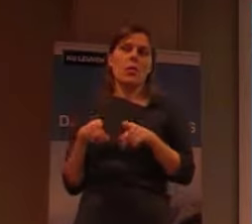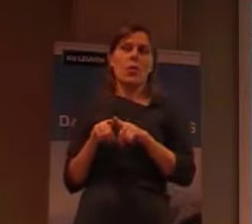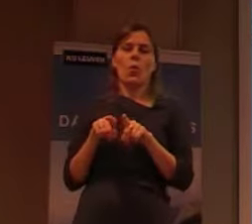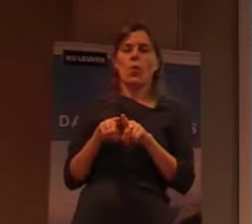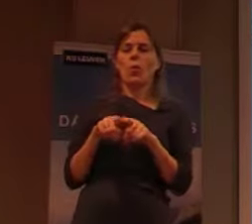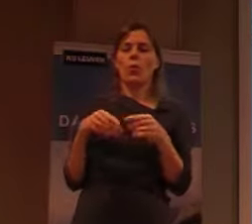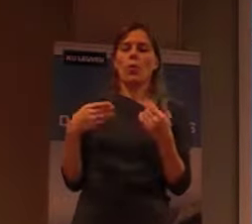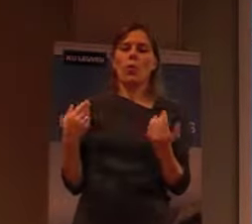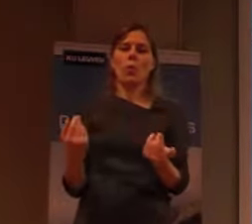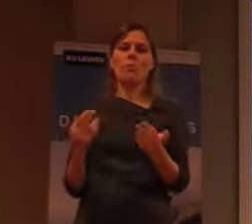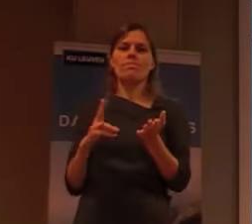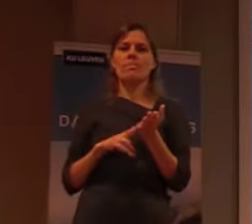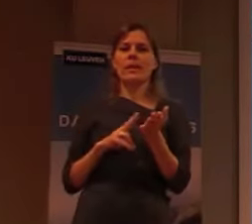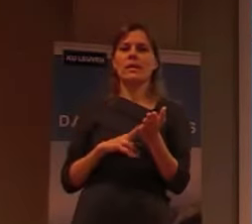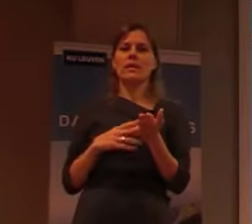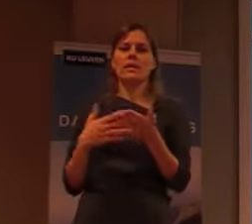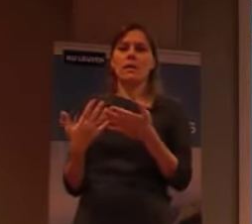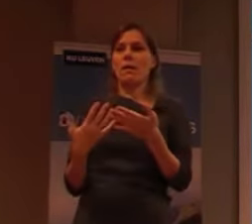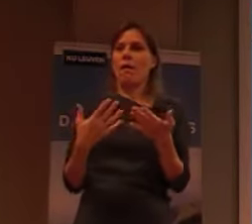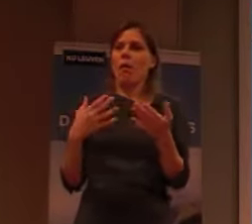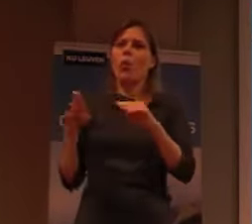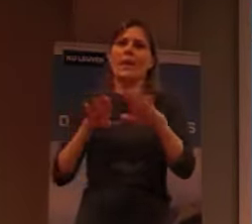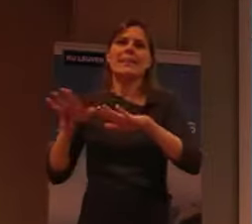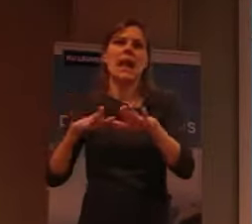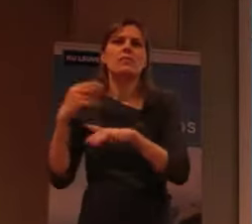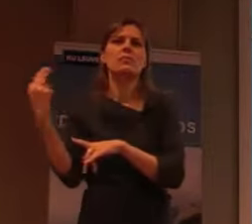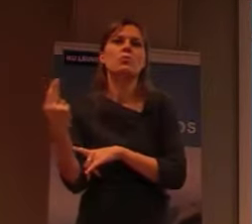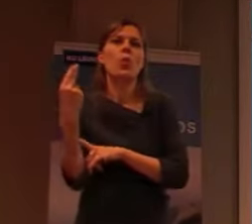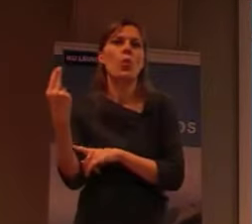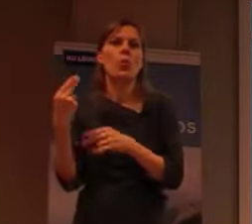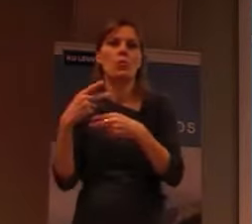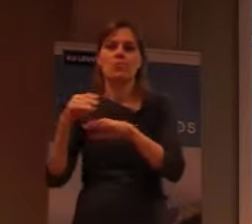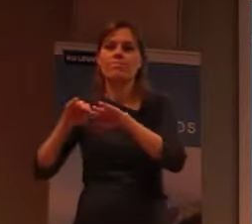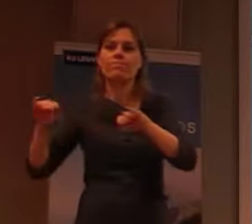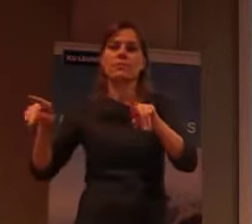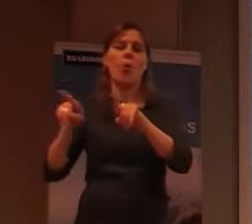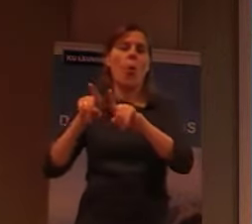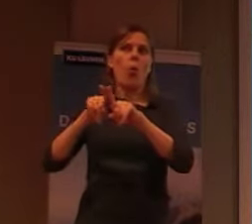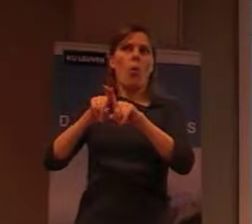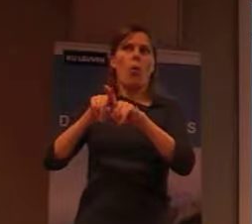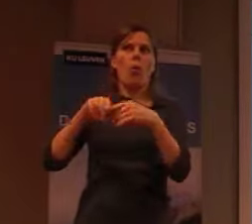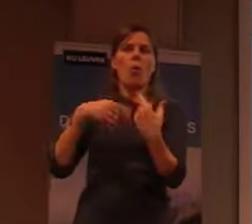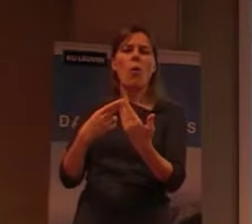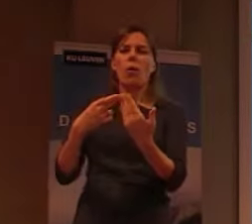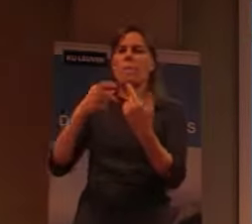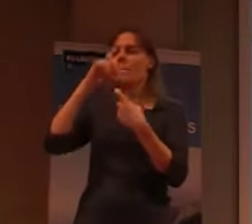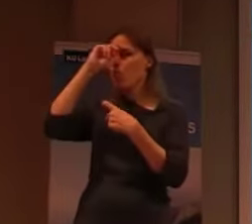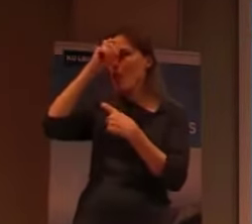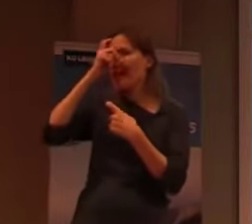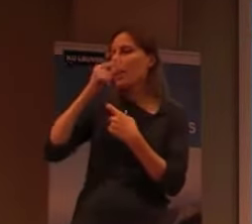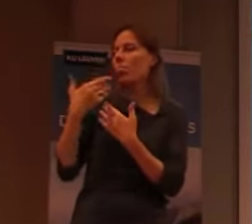organisatie met zich mee en ook complicaties. Er zijn toch